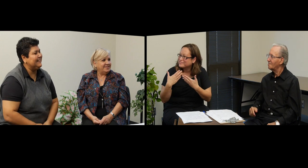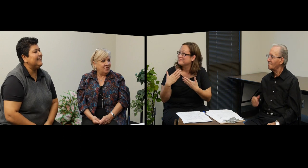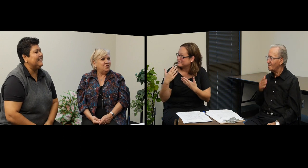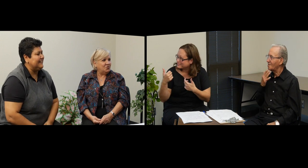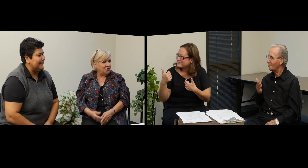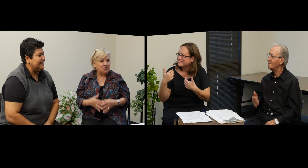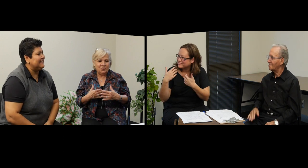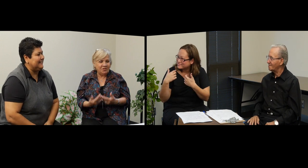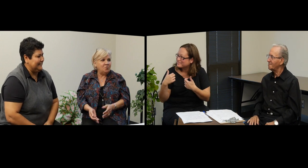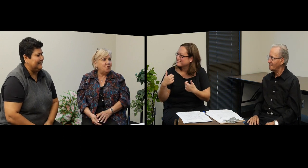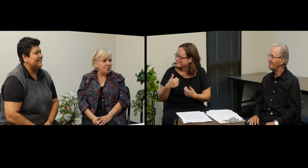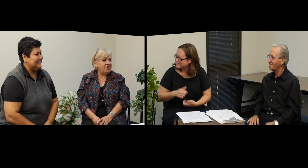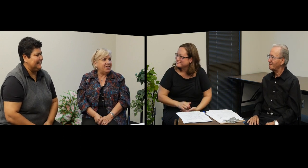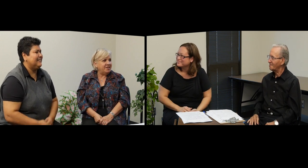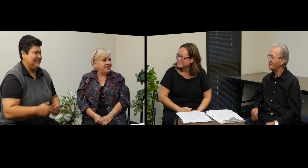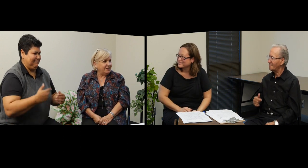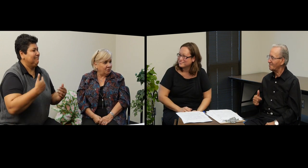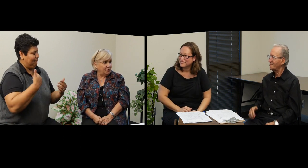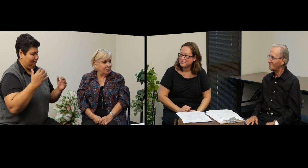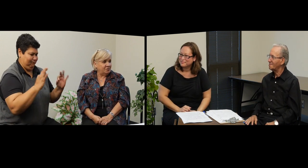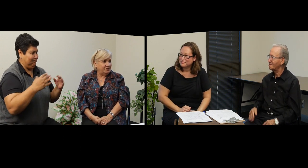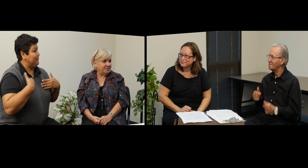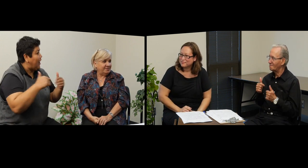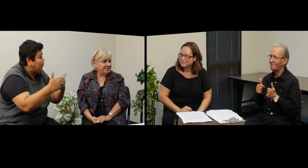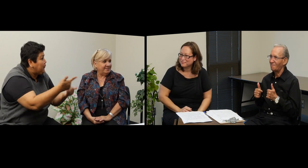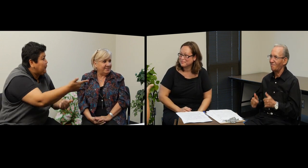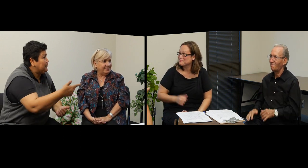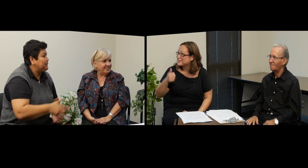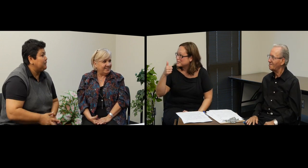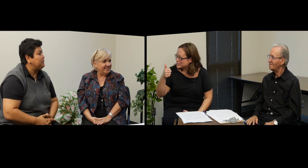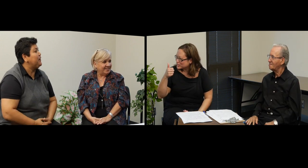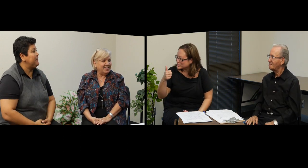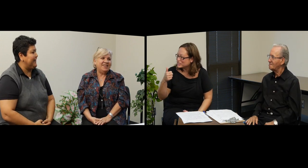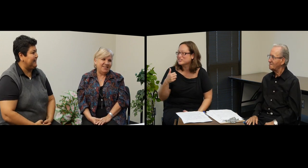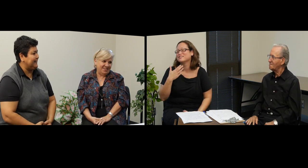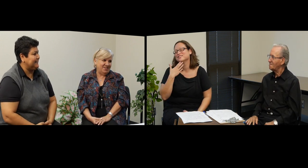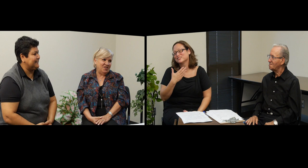Mucho gusto. Estamos muy bien. ¿Y tú? Muy bien. Gracias.